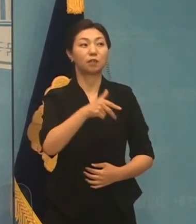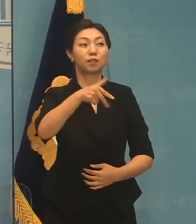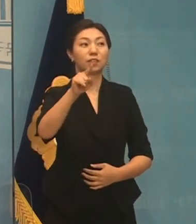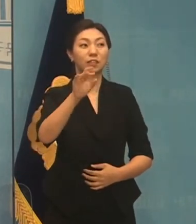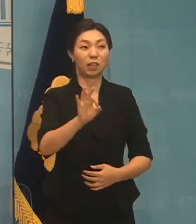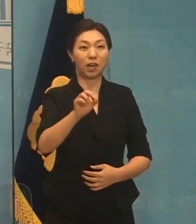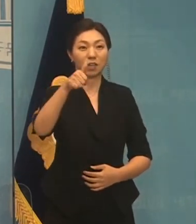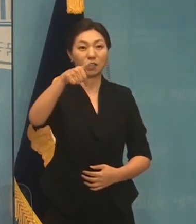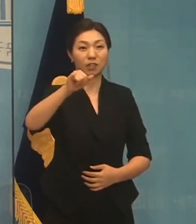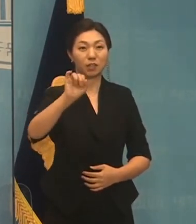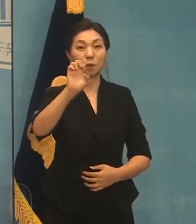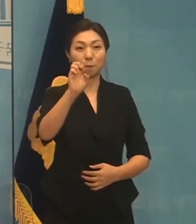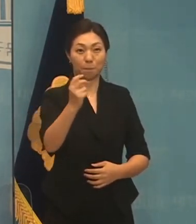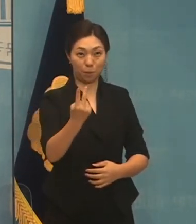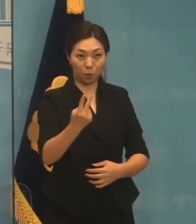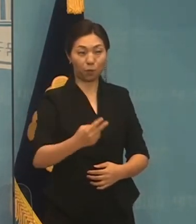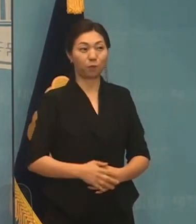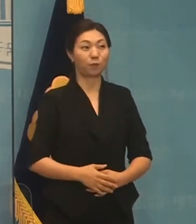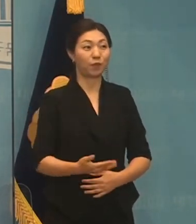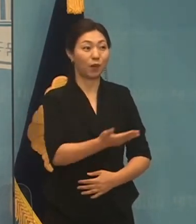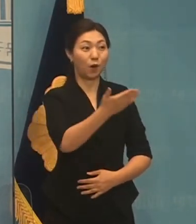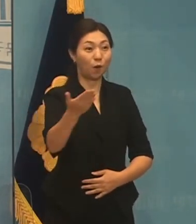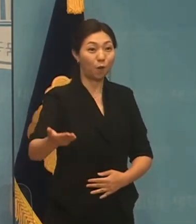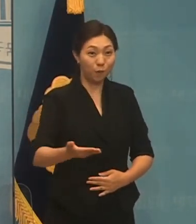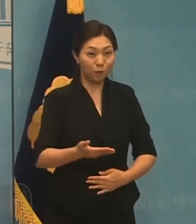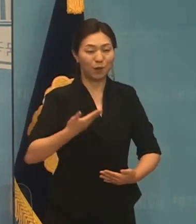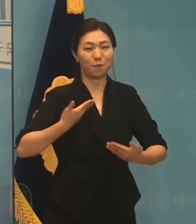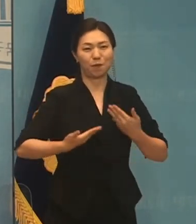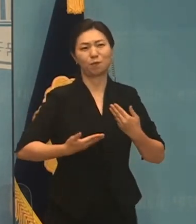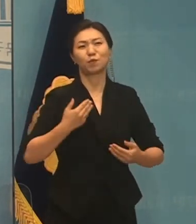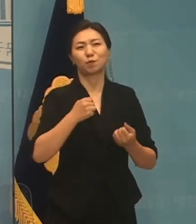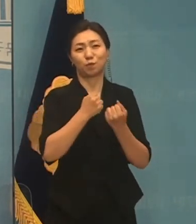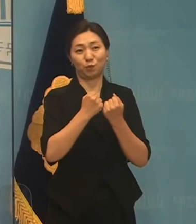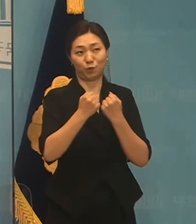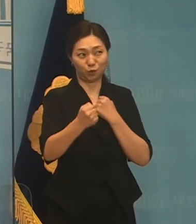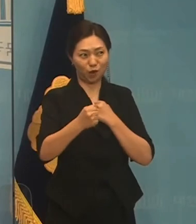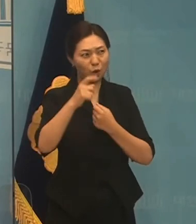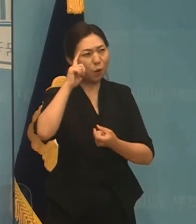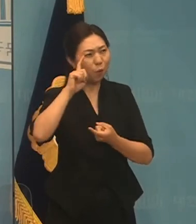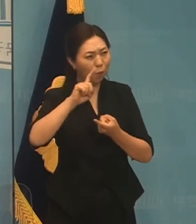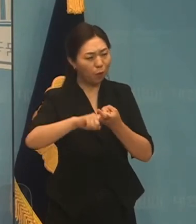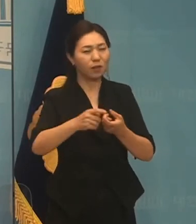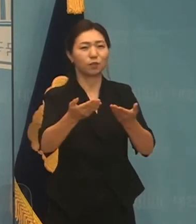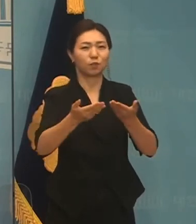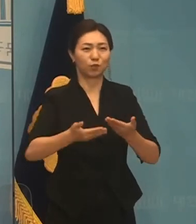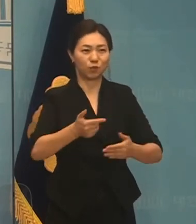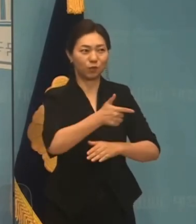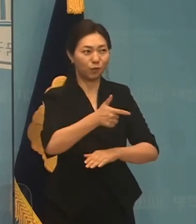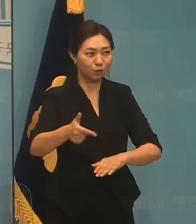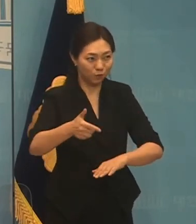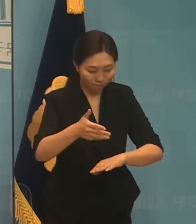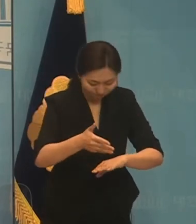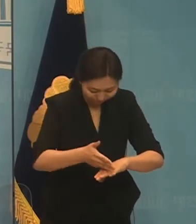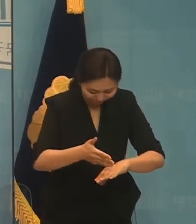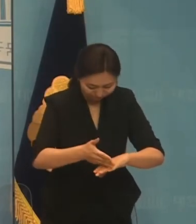아니 근데 다 보신 데서 당신받으셔서 고맙습니다